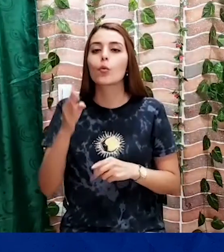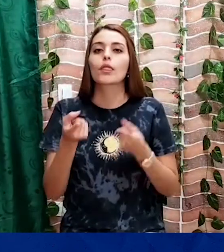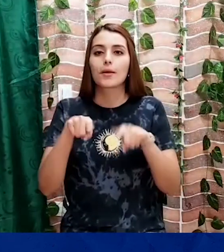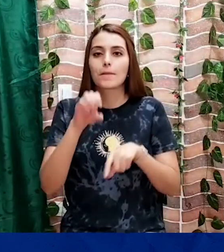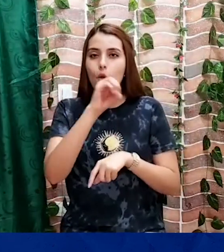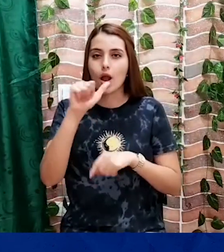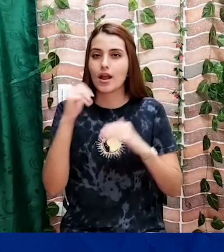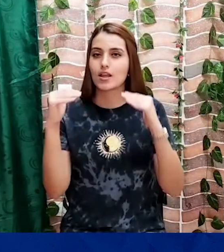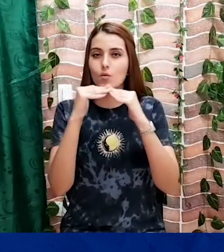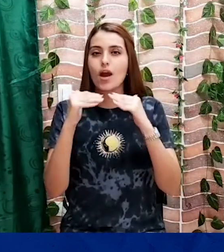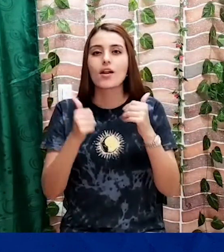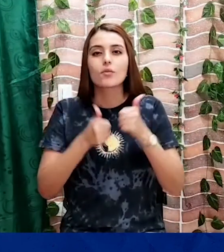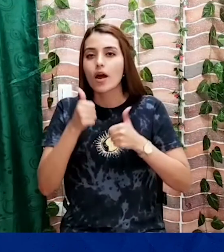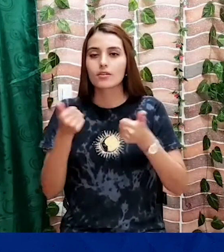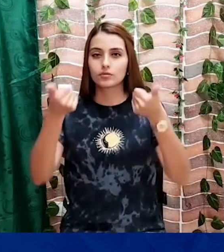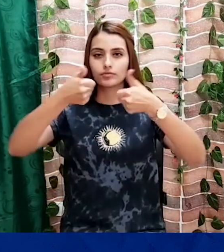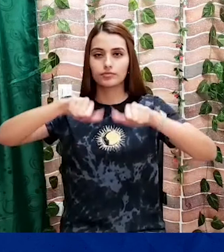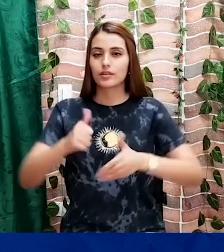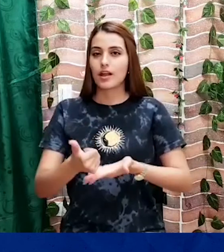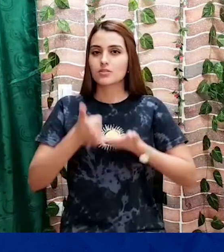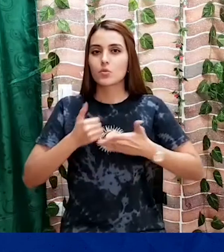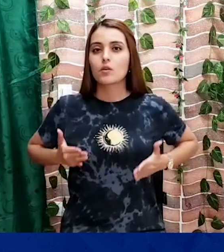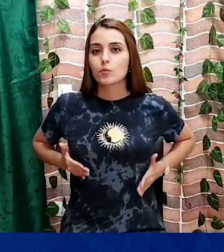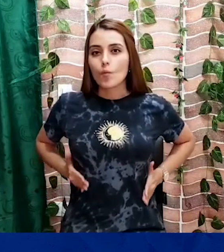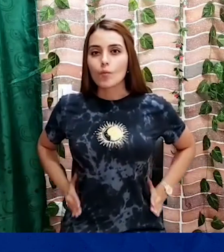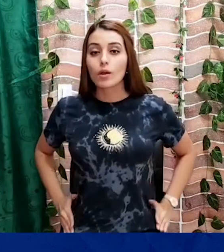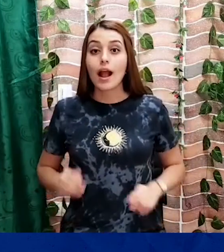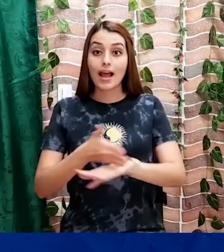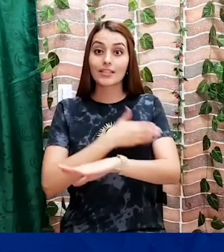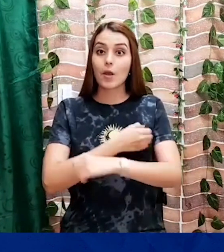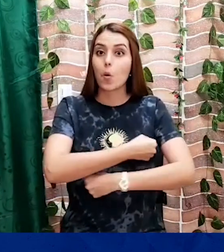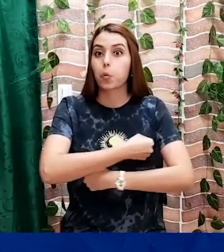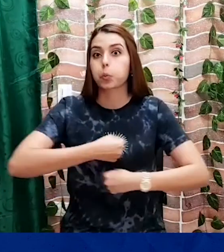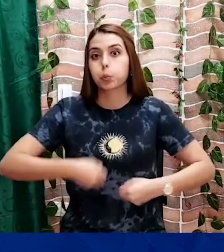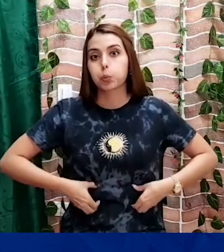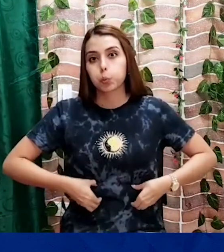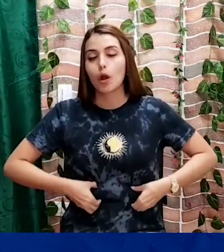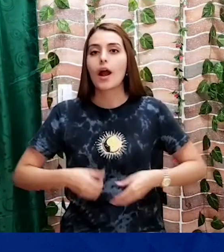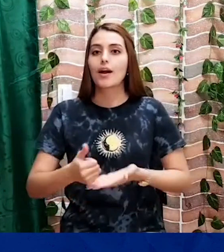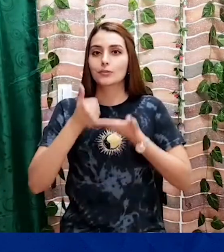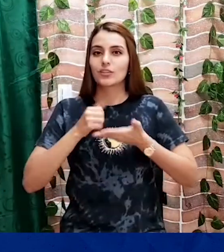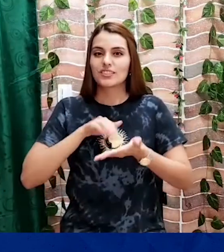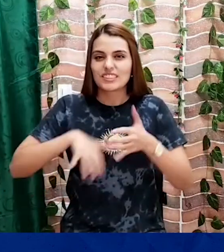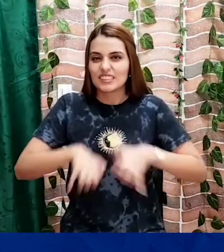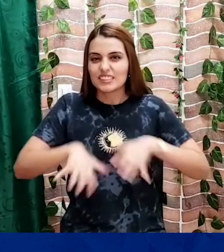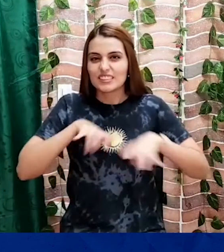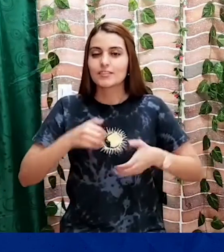ofrecer tanto a hombres como mujeres masajes moldeadores y reductores que ayudan a eliminar la grasa localizada y